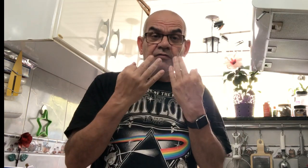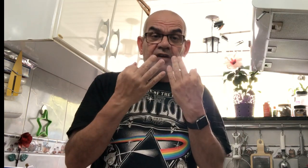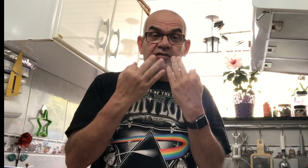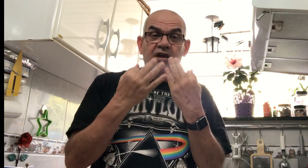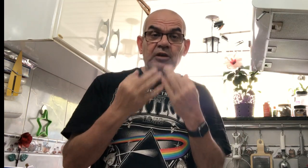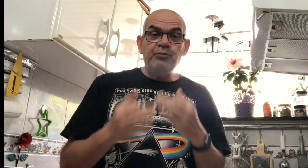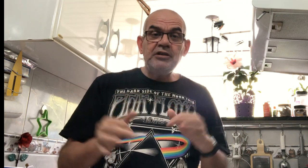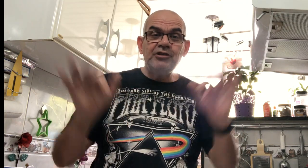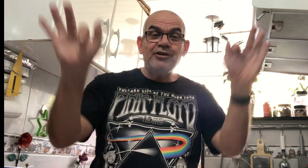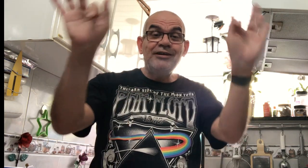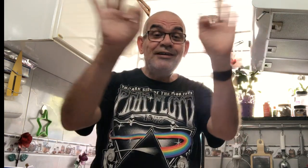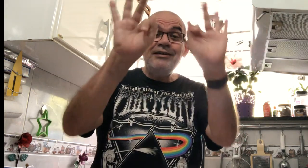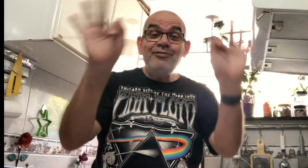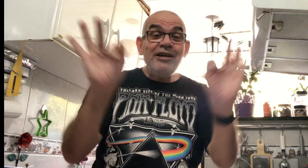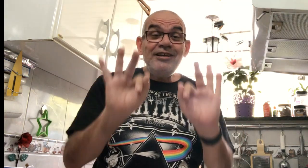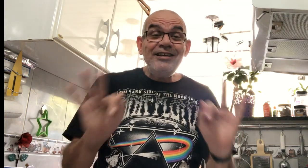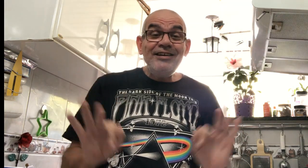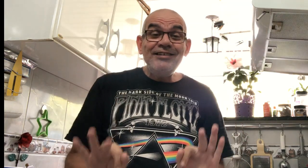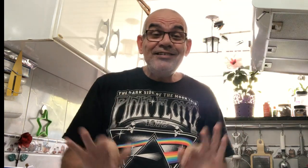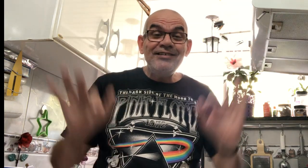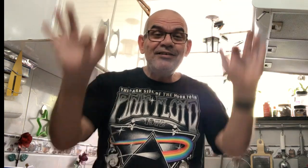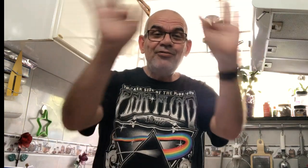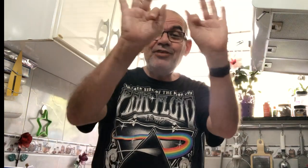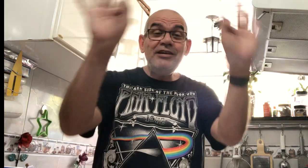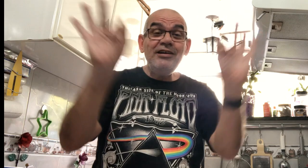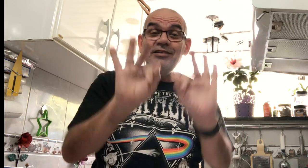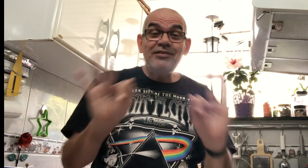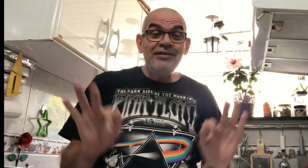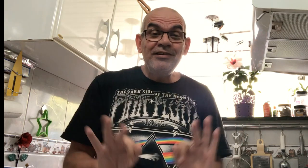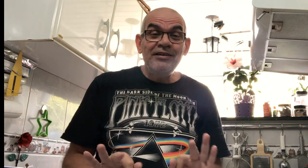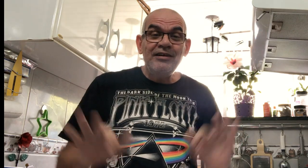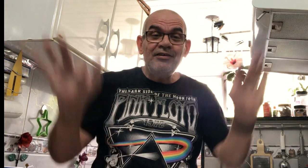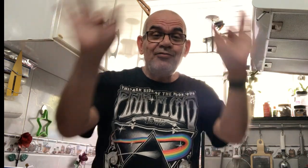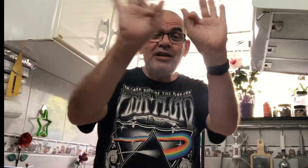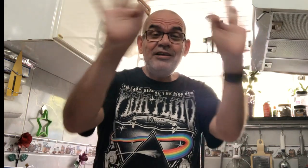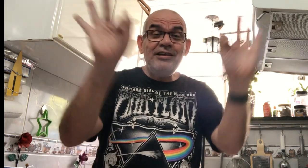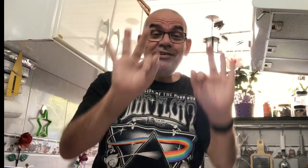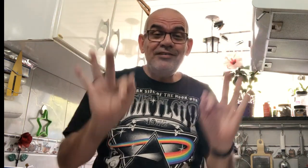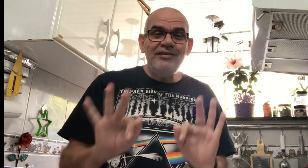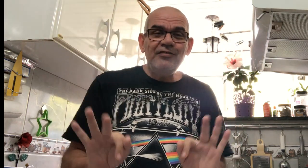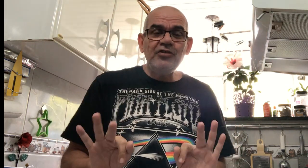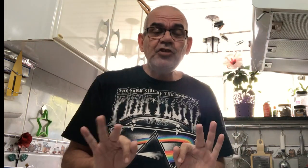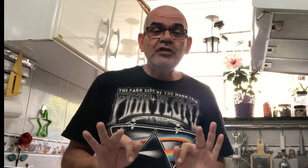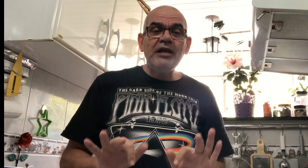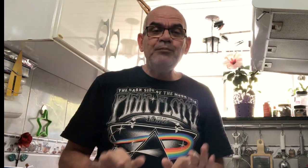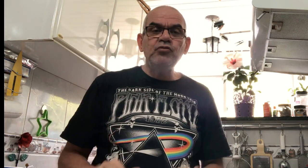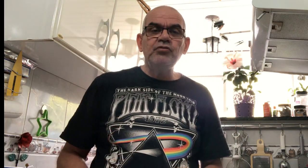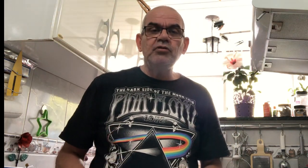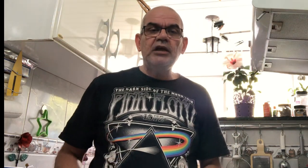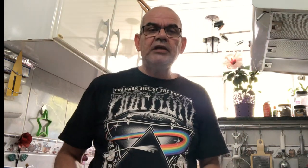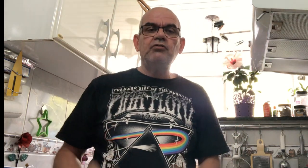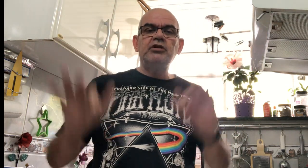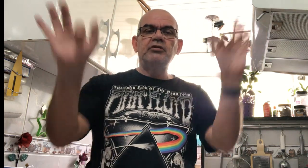facial é importante, ó. Feliz. Feliz. Feliz. Se vocês fizerem para um surdo, olha que coisa.